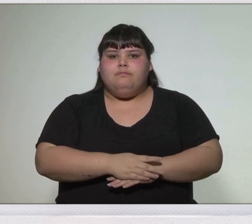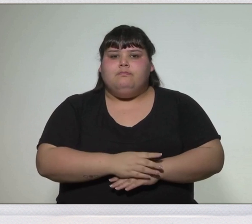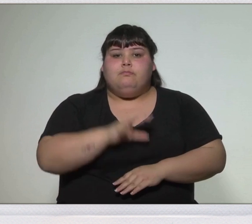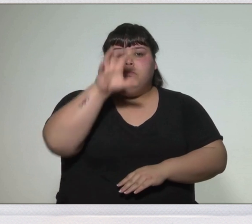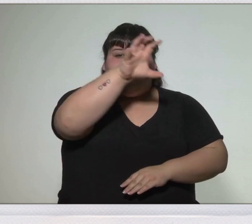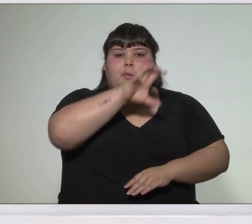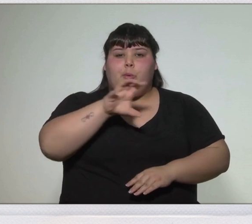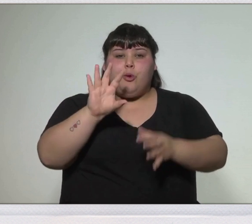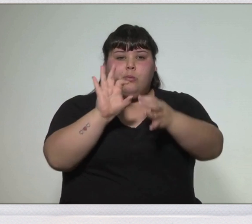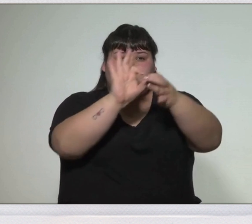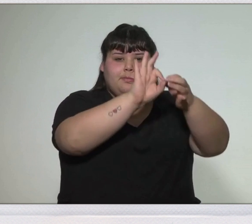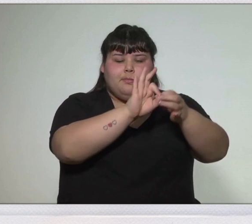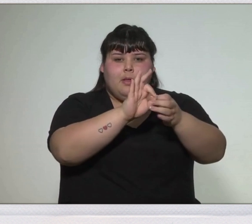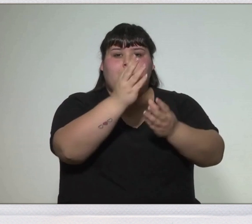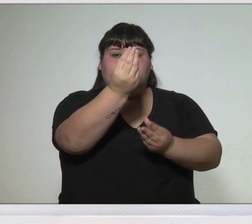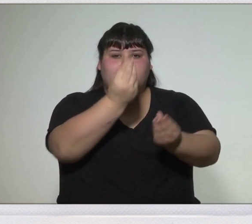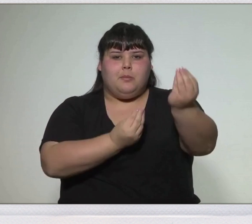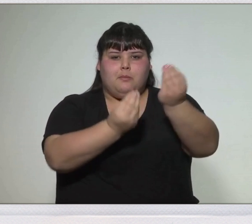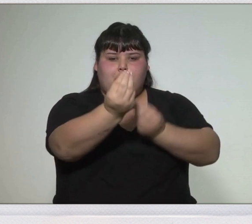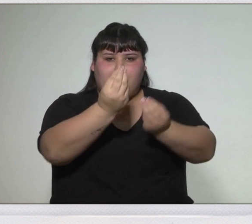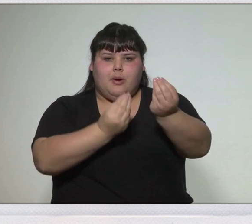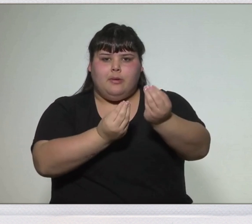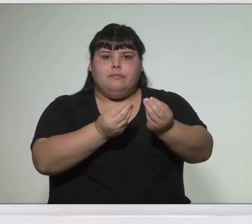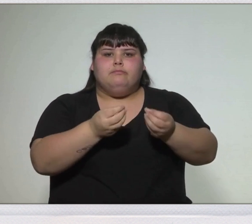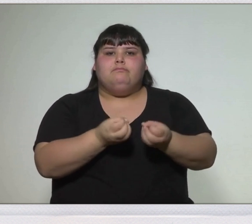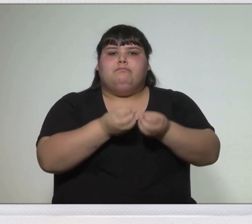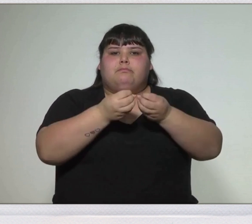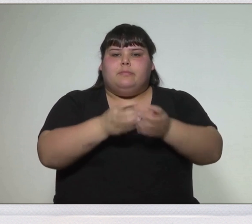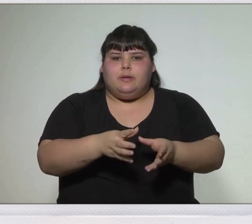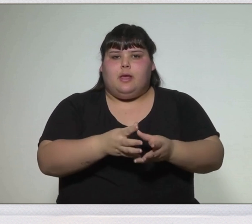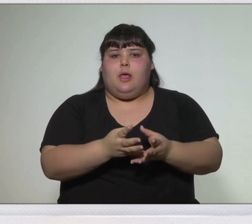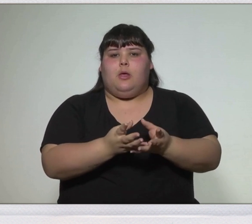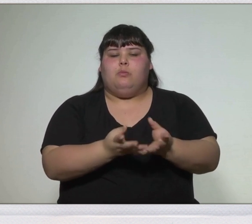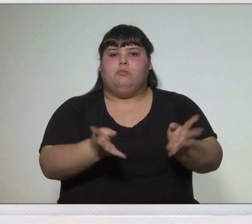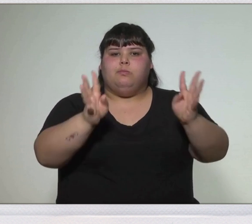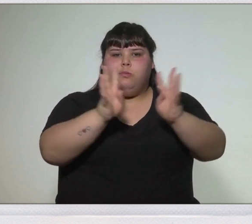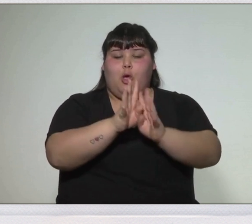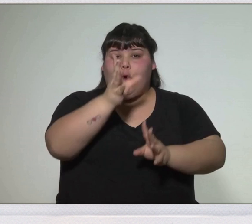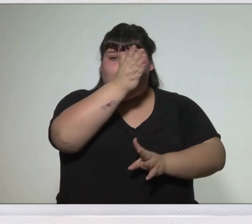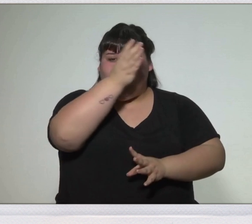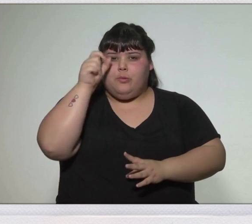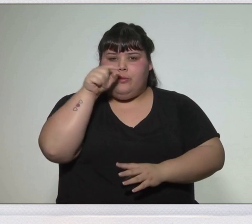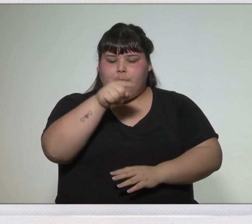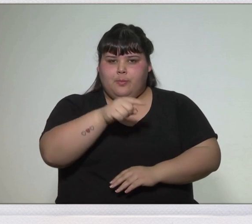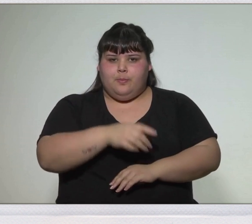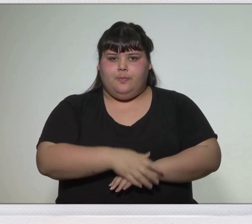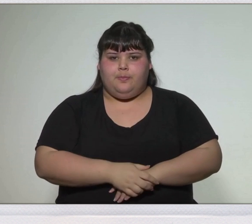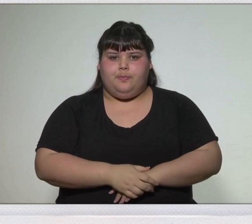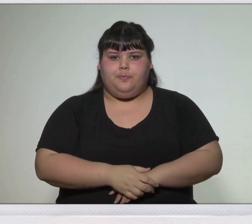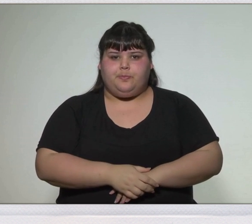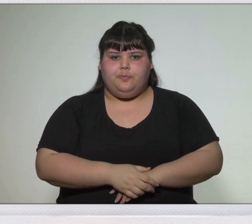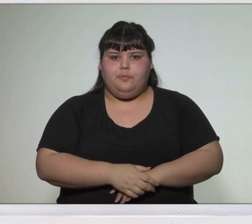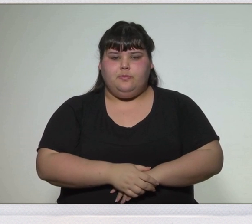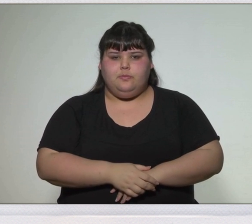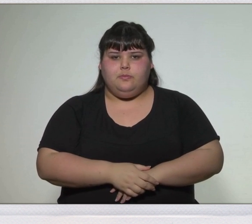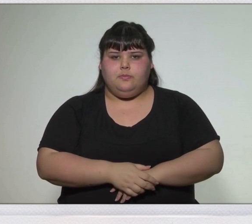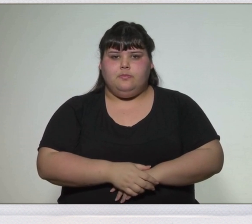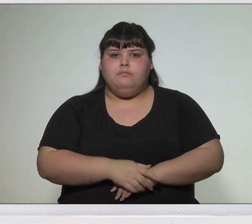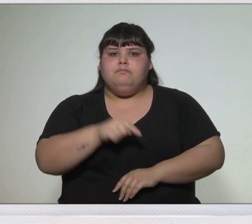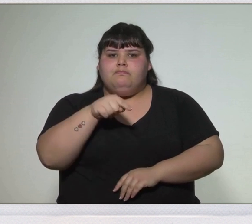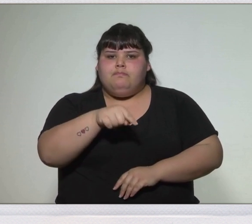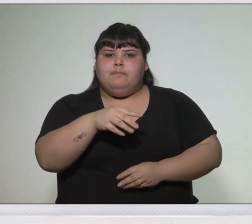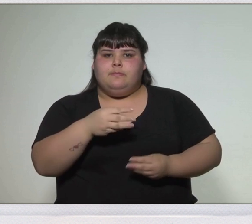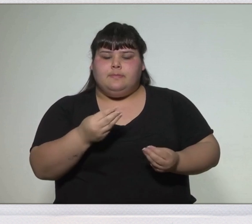de las provincias de la Liga, se realiza el Congreso en Concepción del Uruguay. Allí